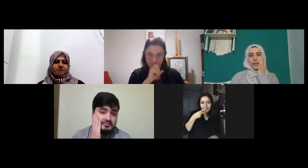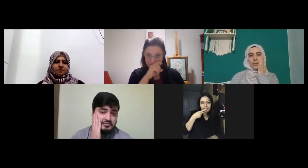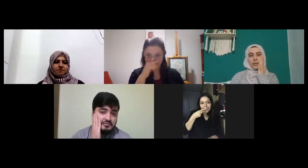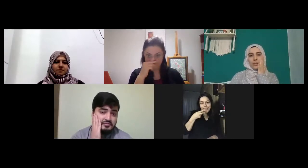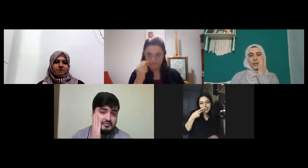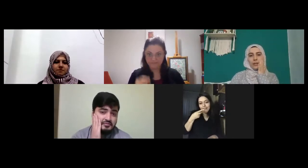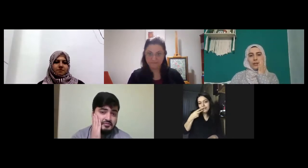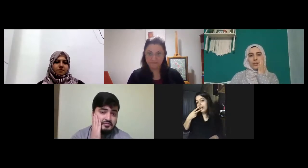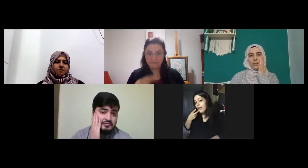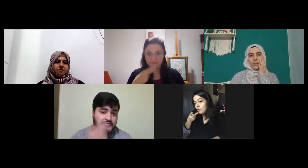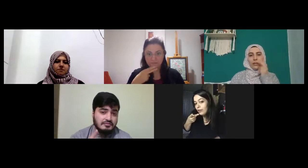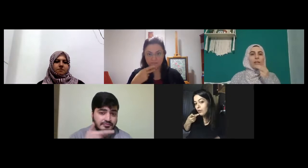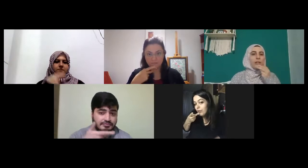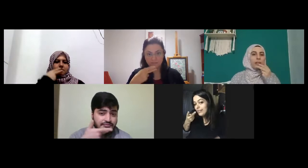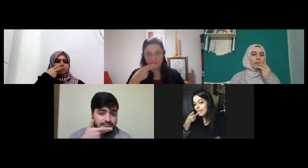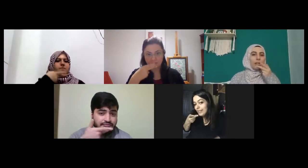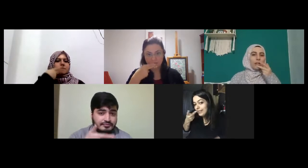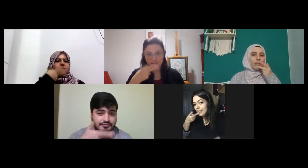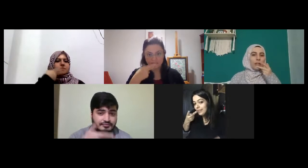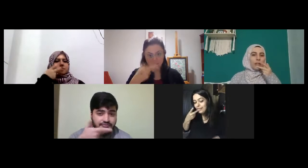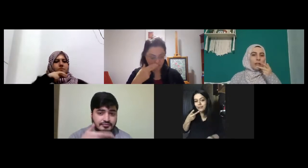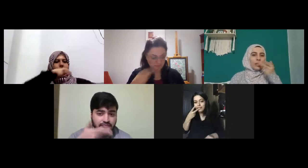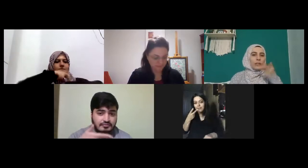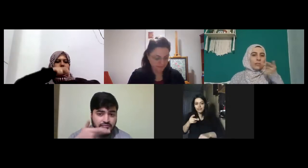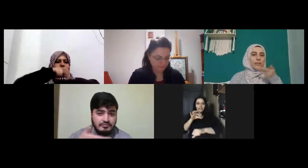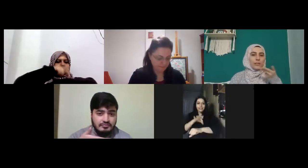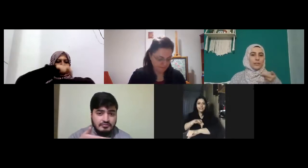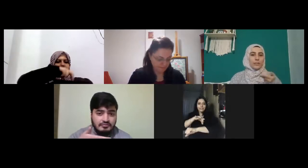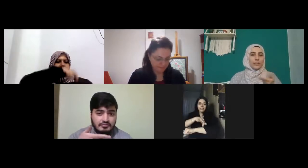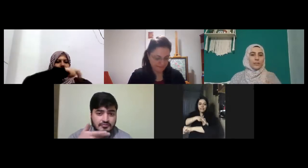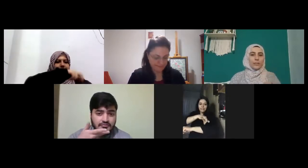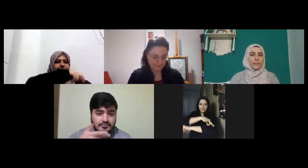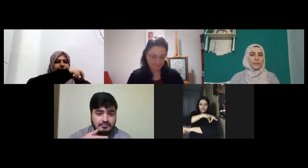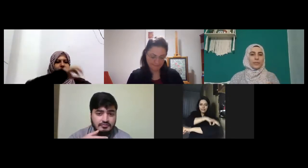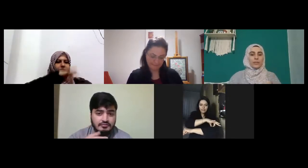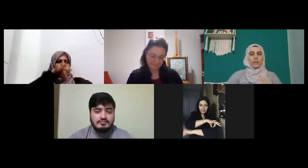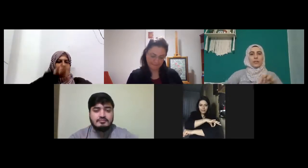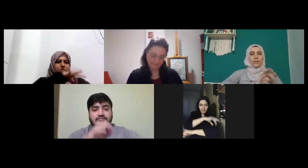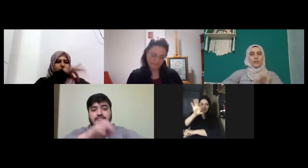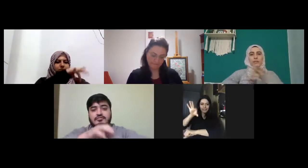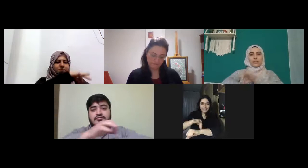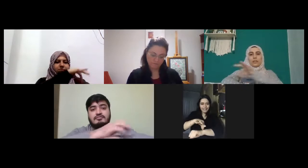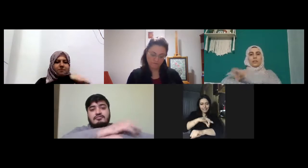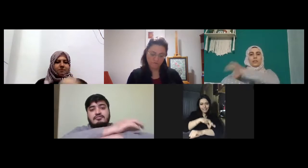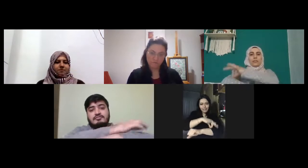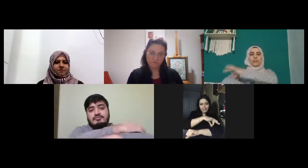sarı alt dudağa doğru sarı ya da sarı dakikanın gerisi